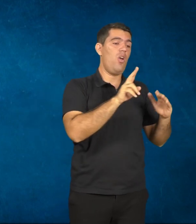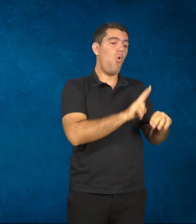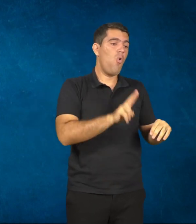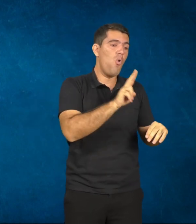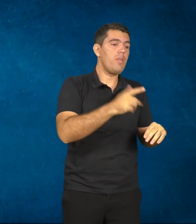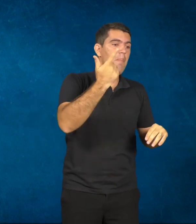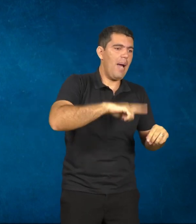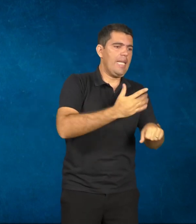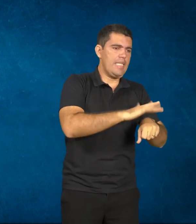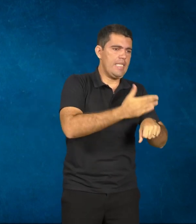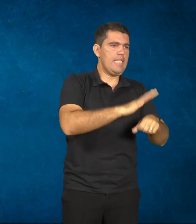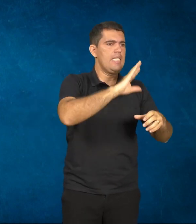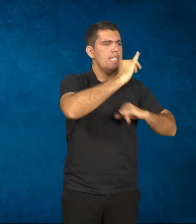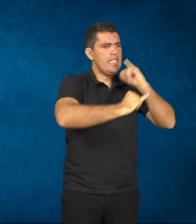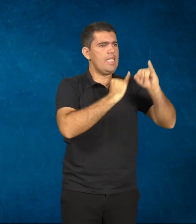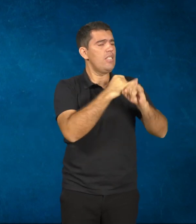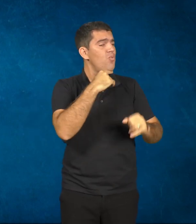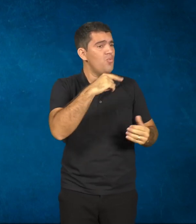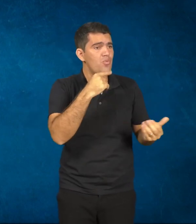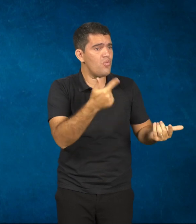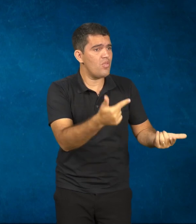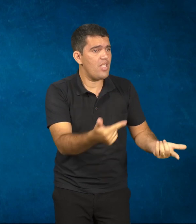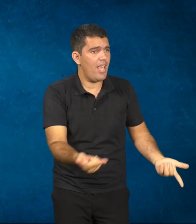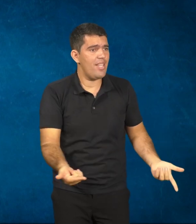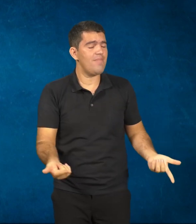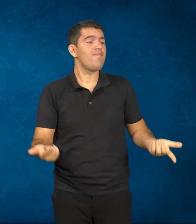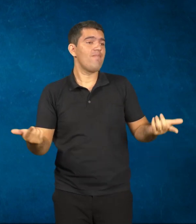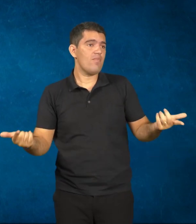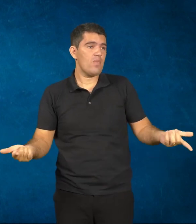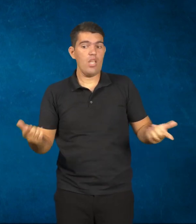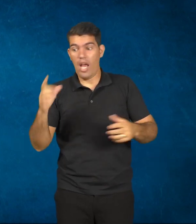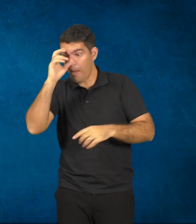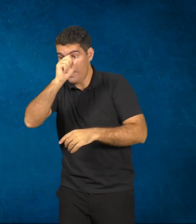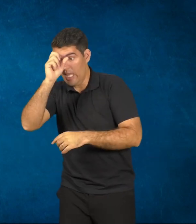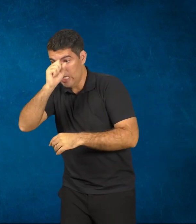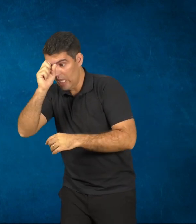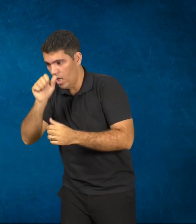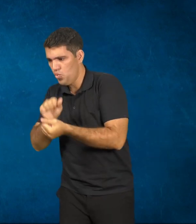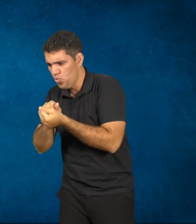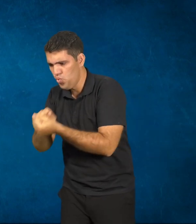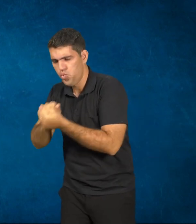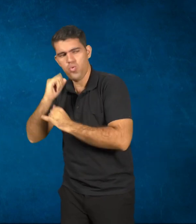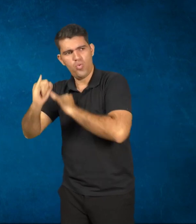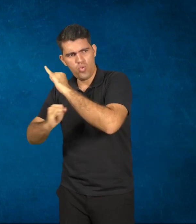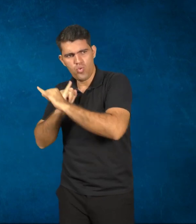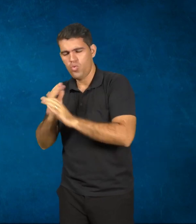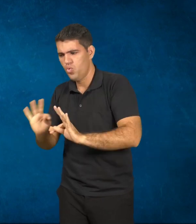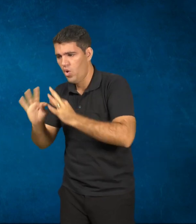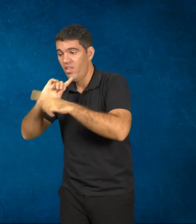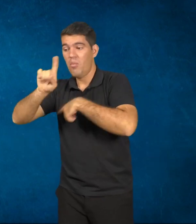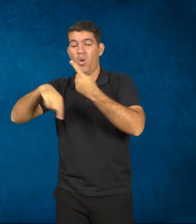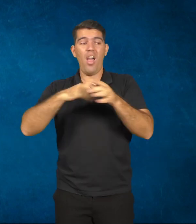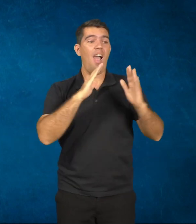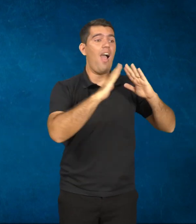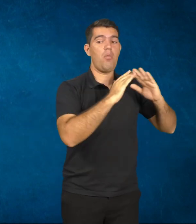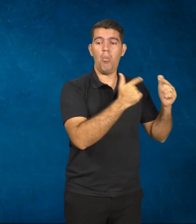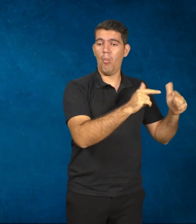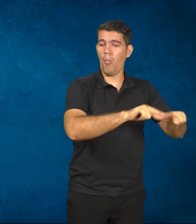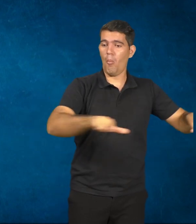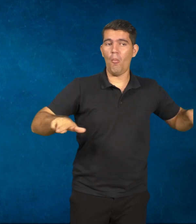contínuo. Aprender junto a essa tecnologia e não ter o complemento dentro de casa pode ser prejudicial? Eu não